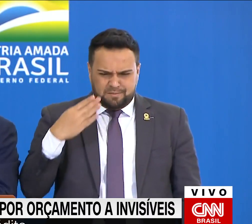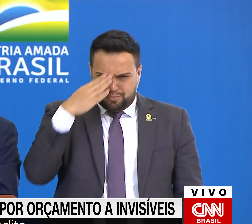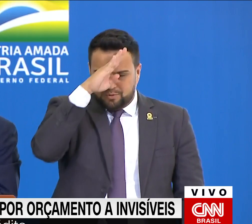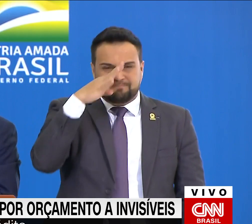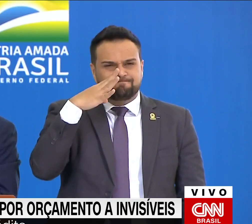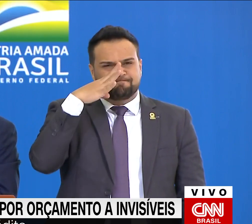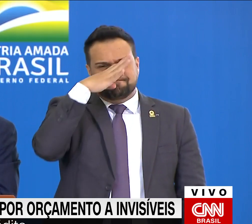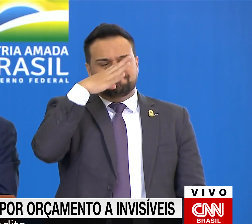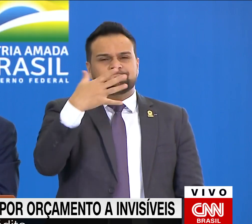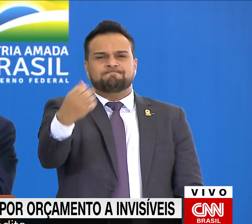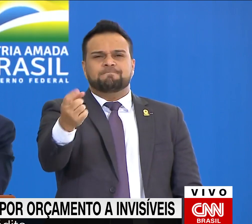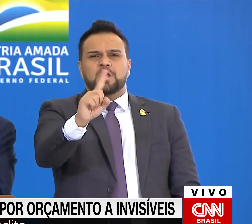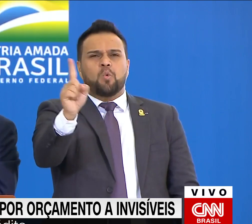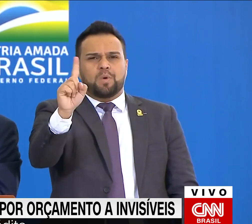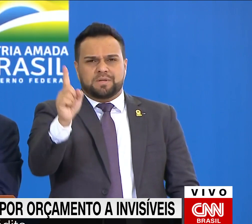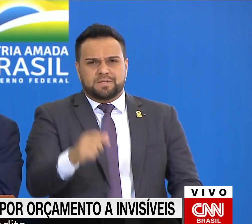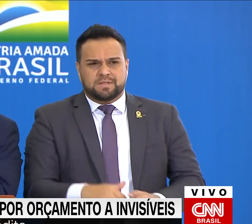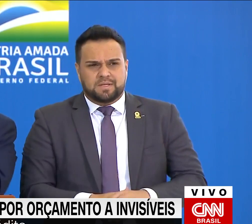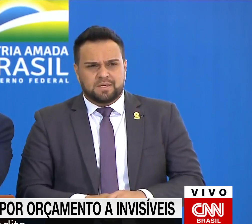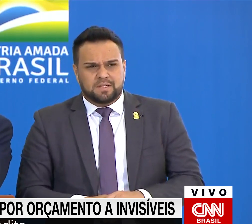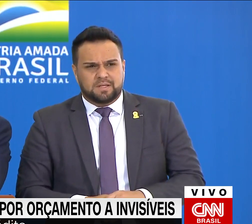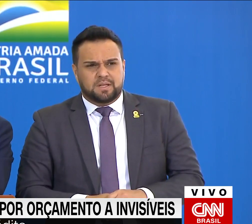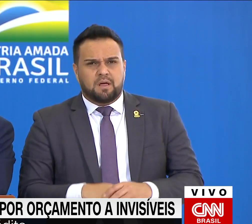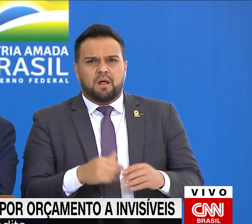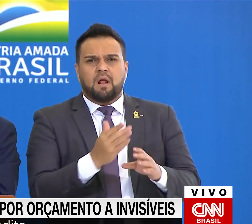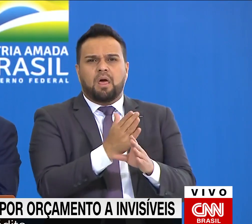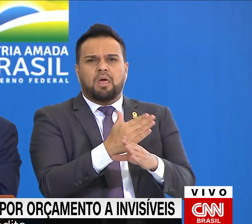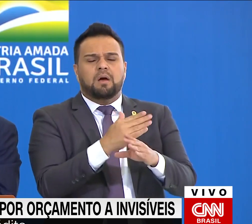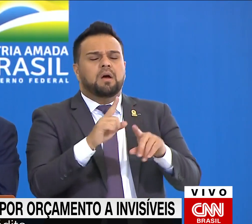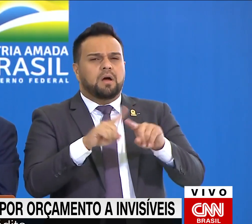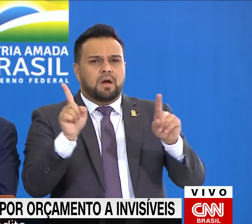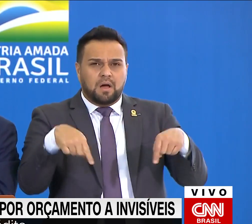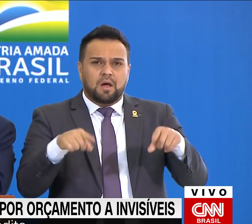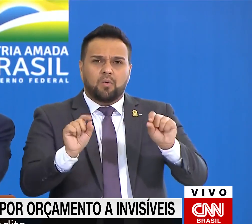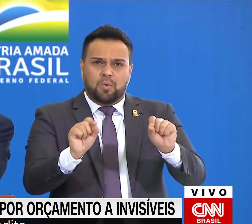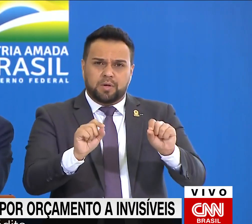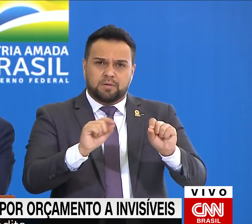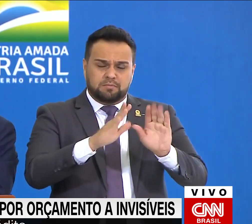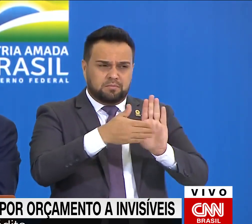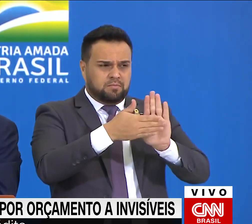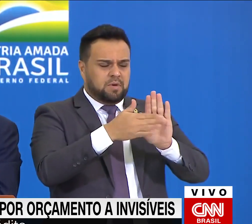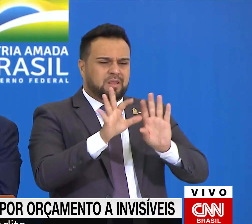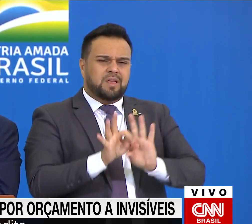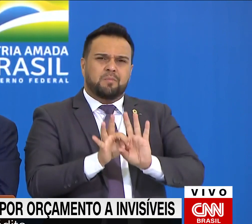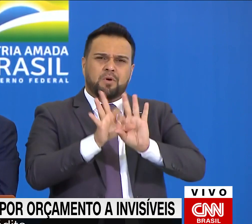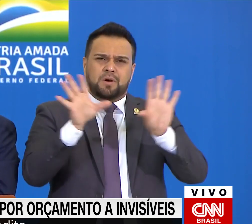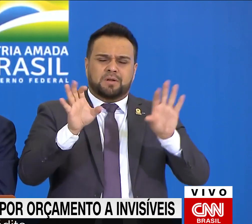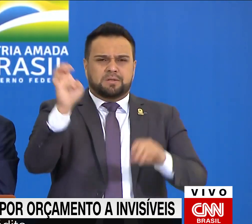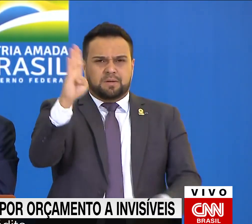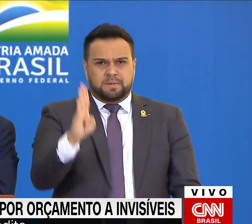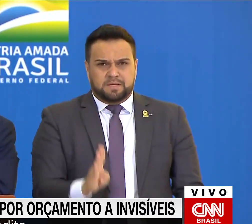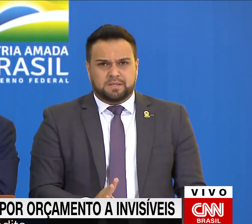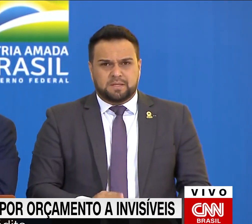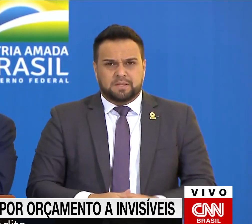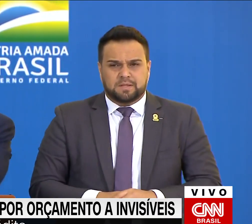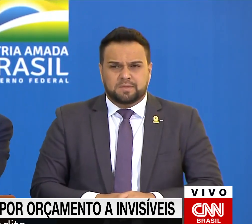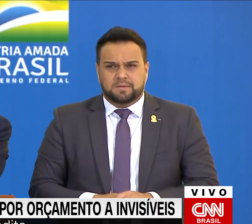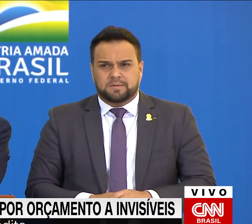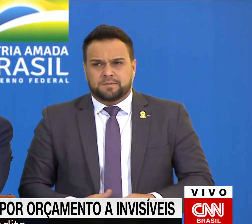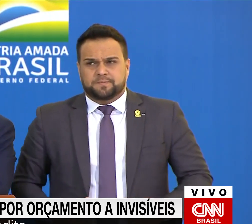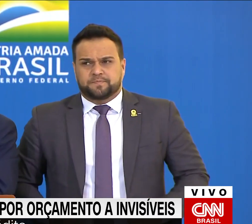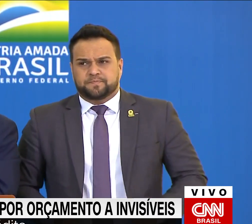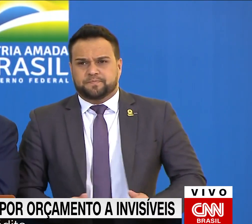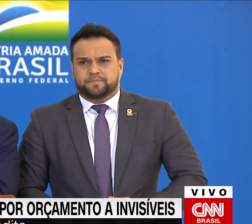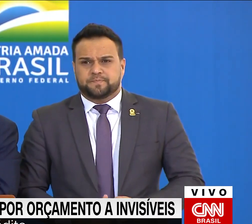A fazer esse papel. Ele é um democrata, ele é um produto da democracia brasileira, um produto legítimo. É uma